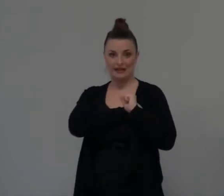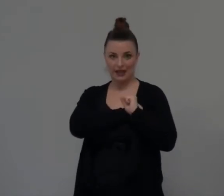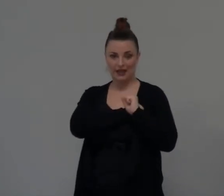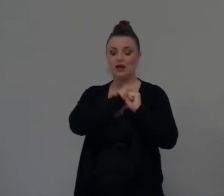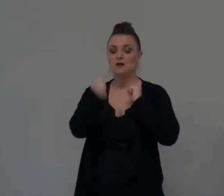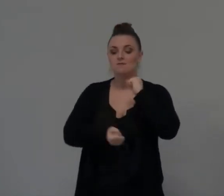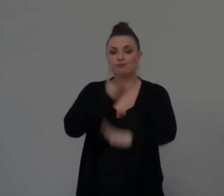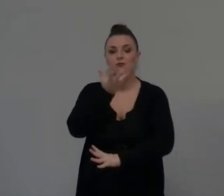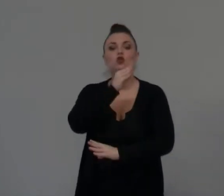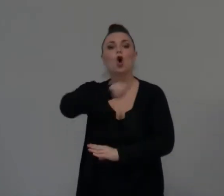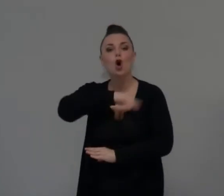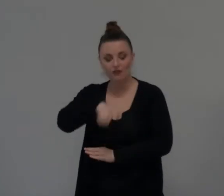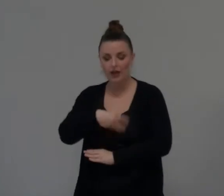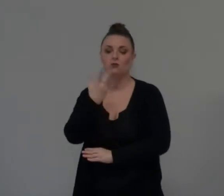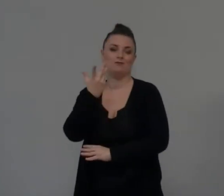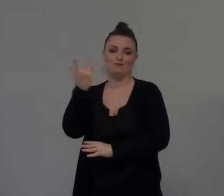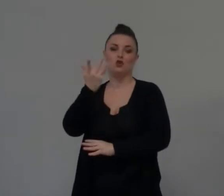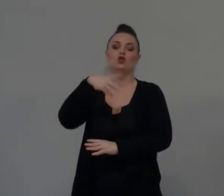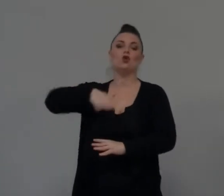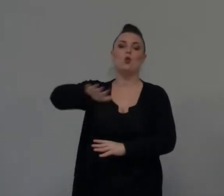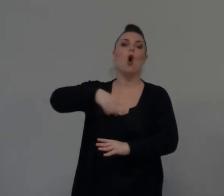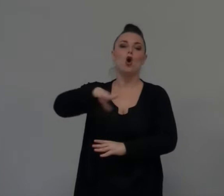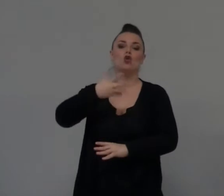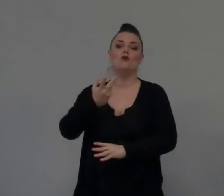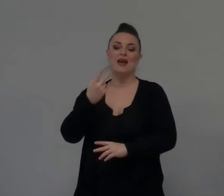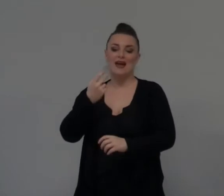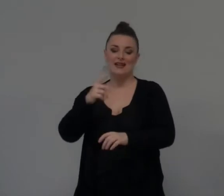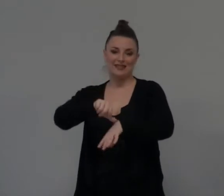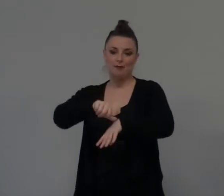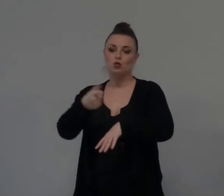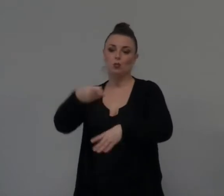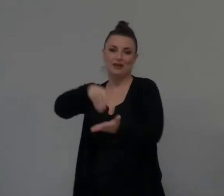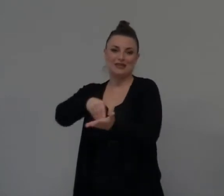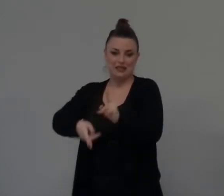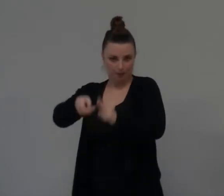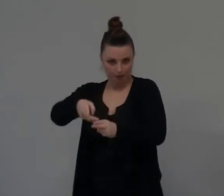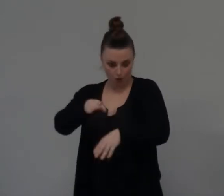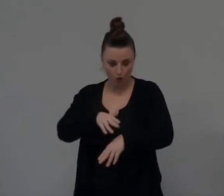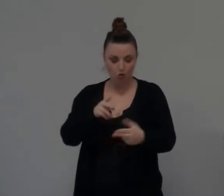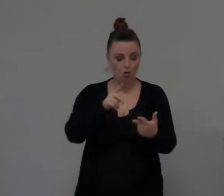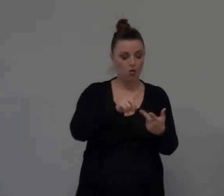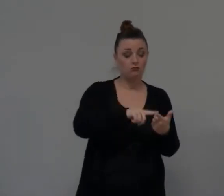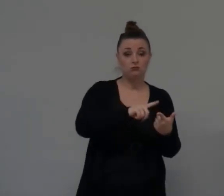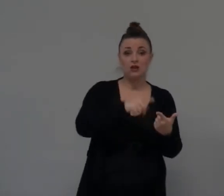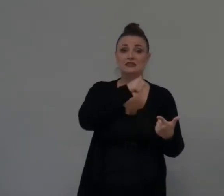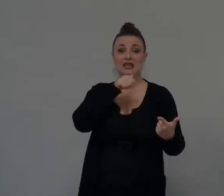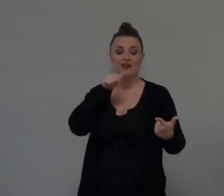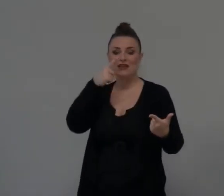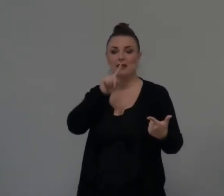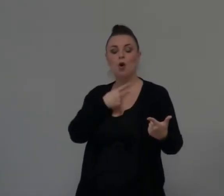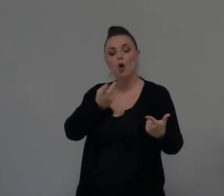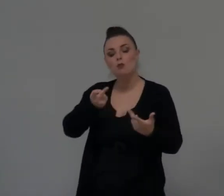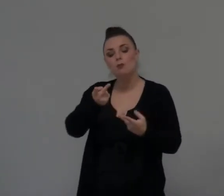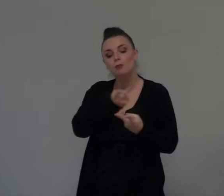perderà E la terza cosa da cui Che apprendiamo E lavora il piano Mi dai la prossima slide